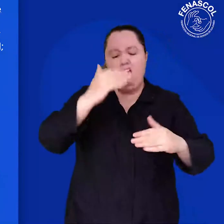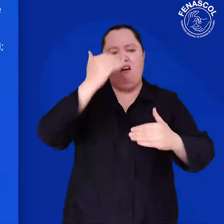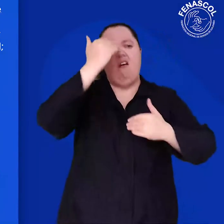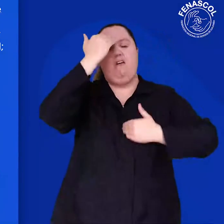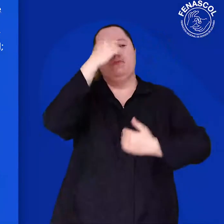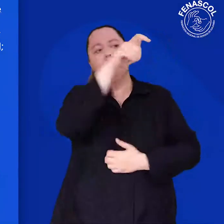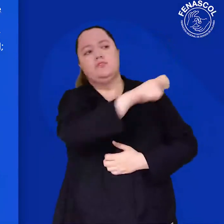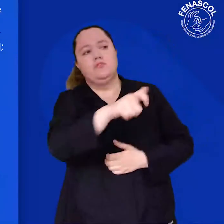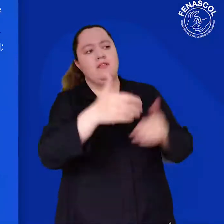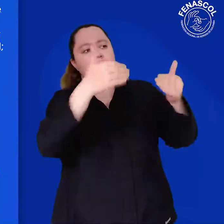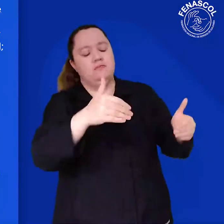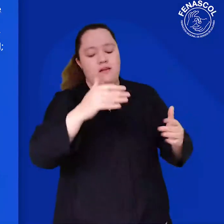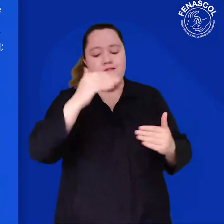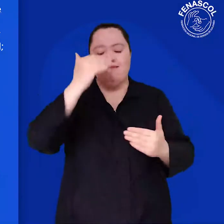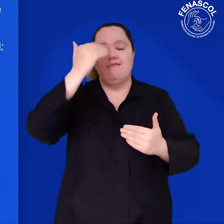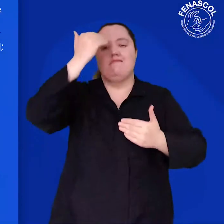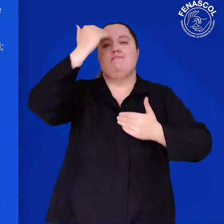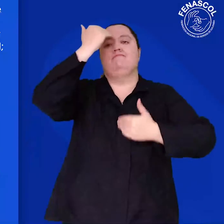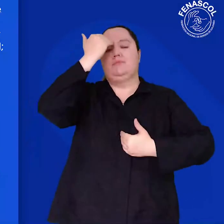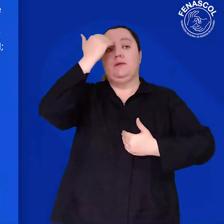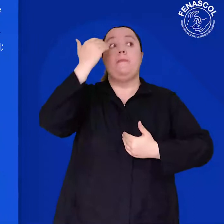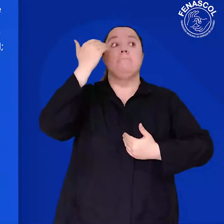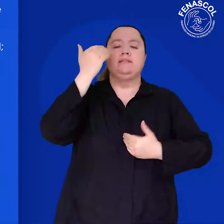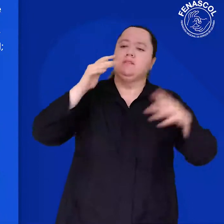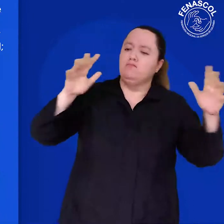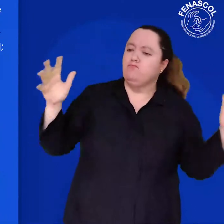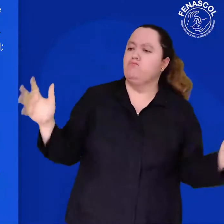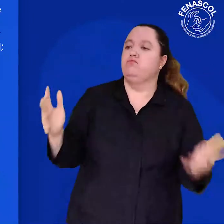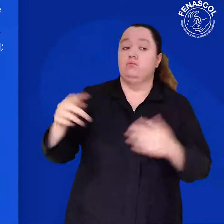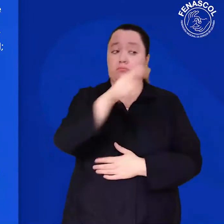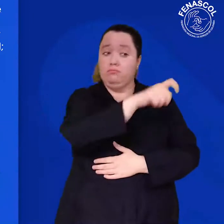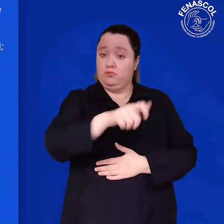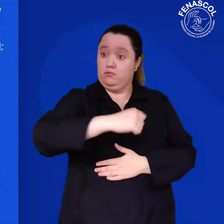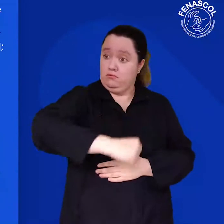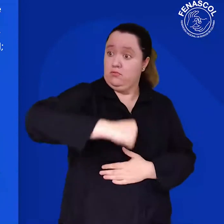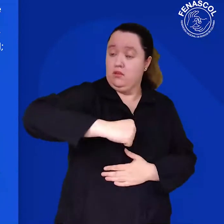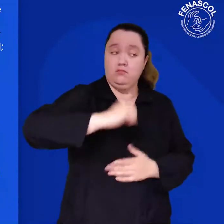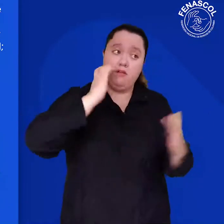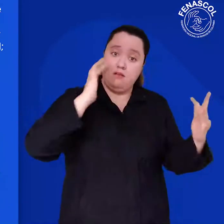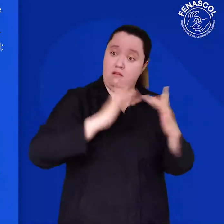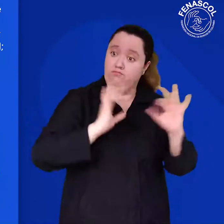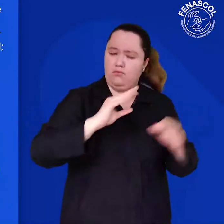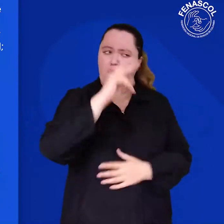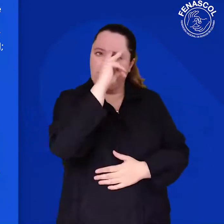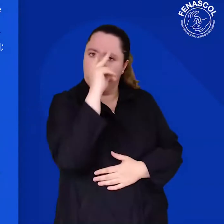discapacidad y fomentar el respeto por sus derechos y dignidad. De igual forma, luchar contra los